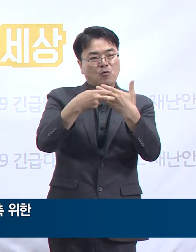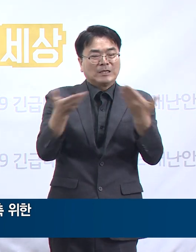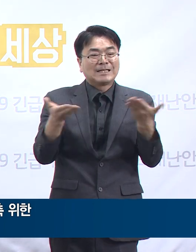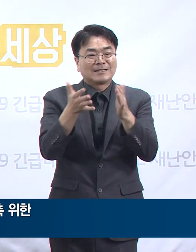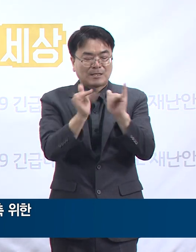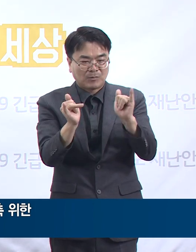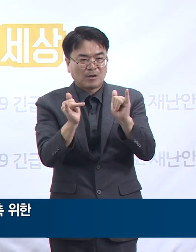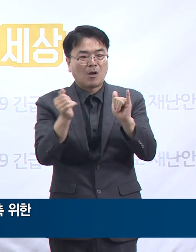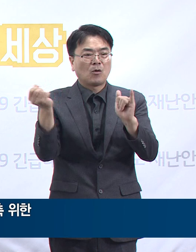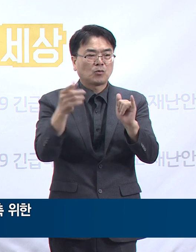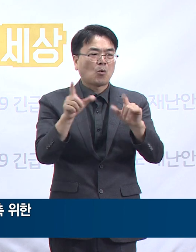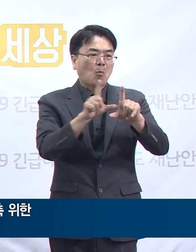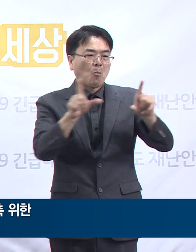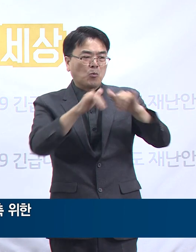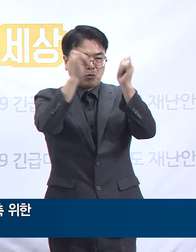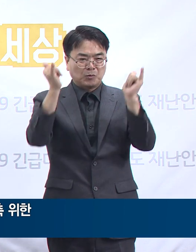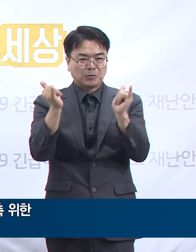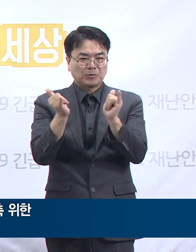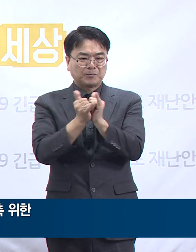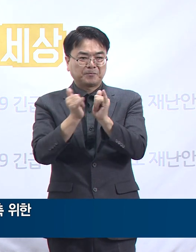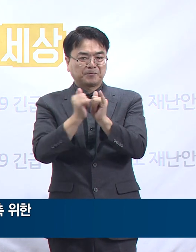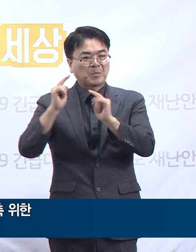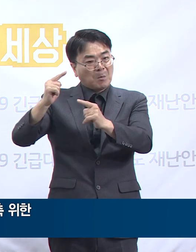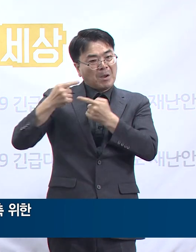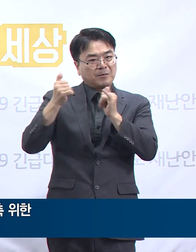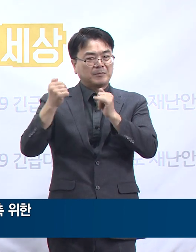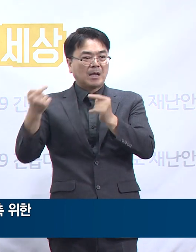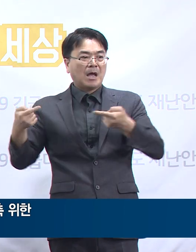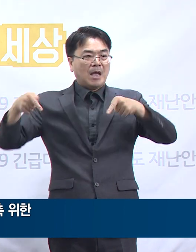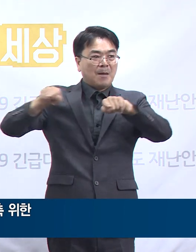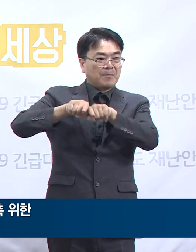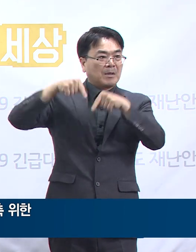민간연구진 및 자문위원들을 모시고 진행되었습니다.